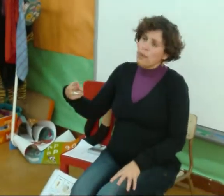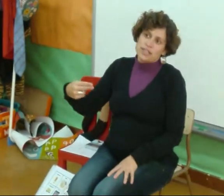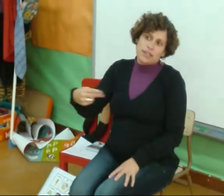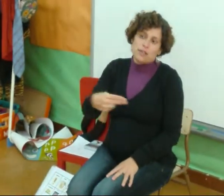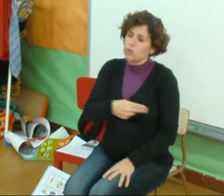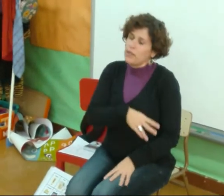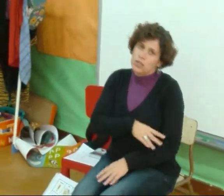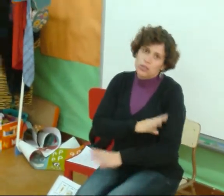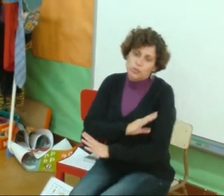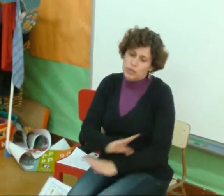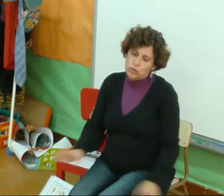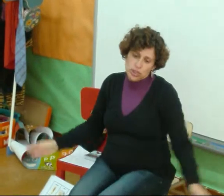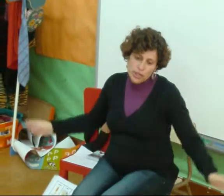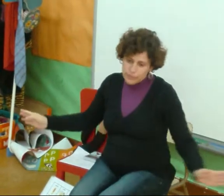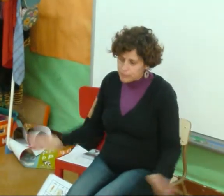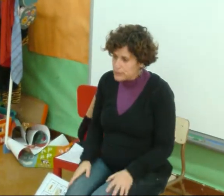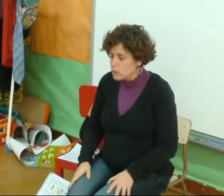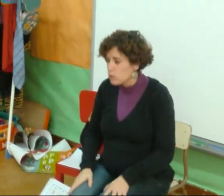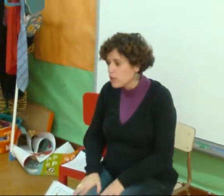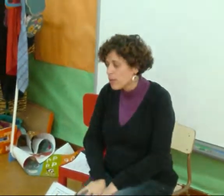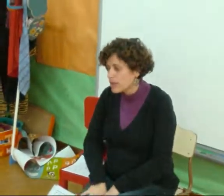peixe Decimos peixe Eso, porque eso xa É un mundo aparte